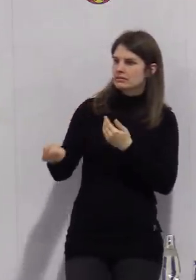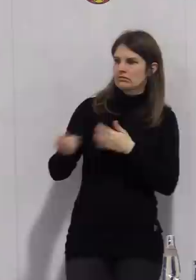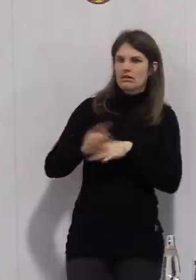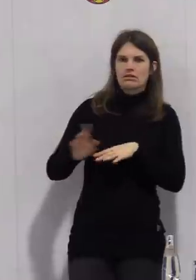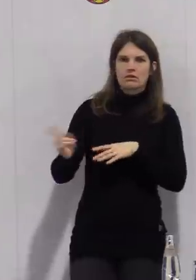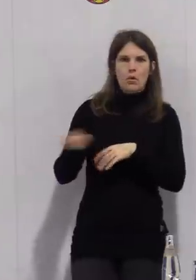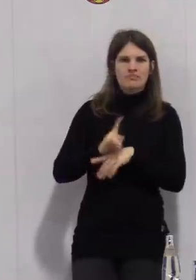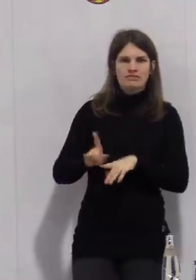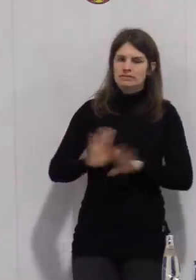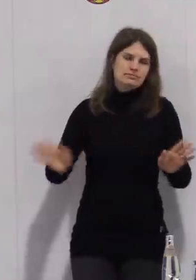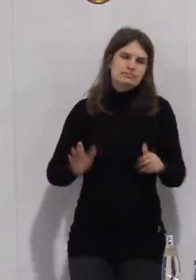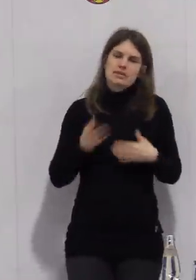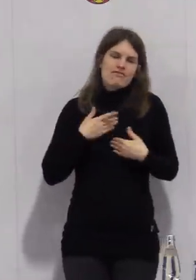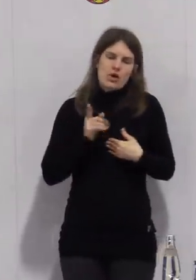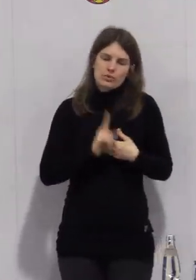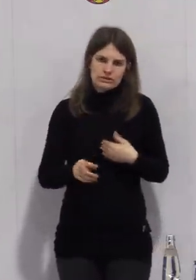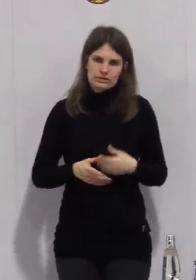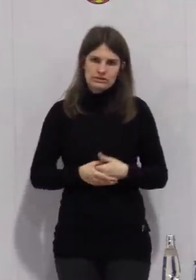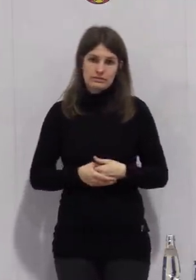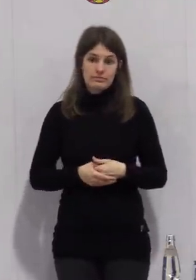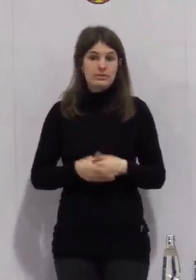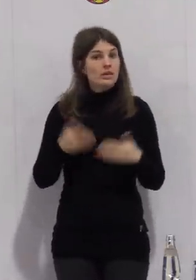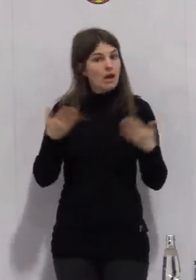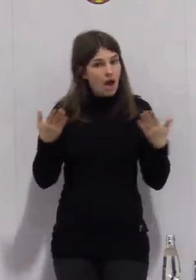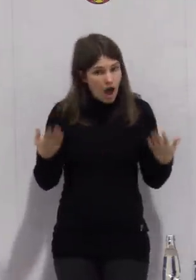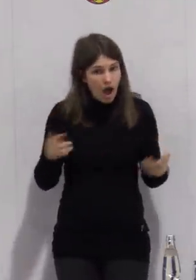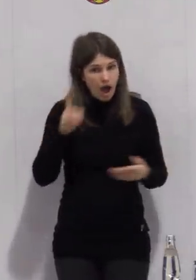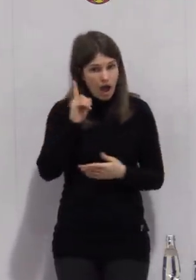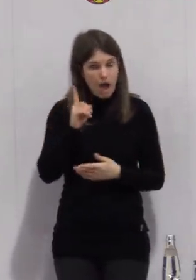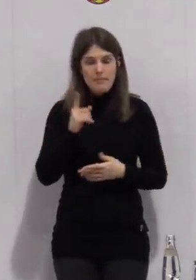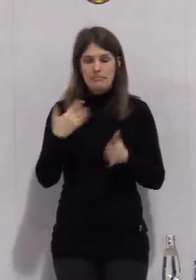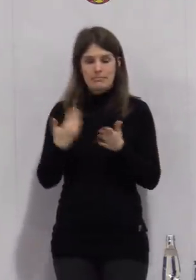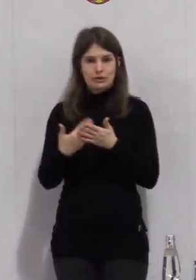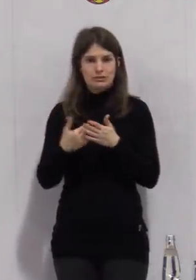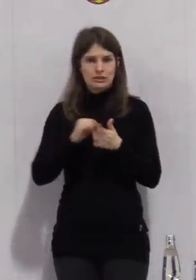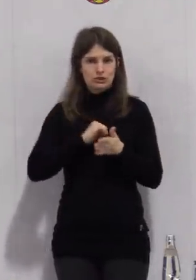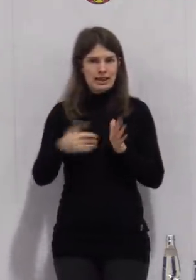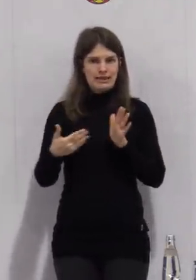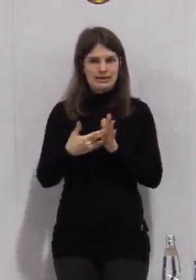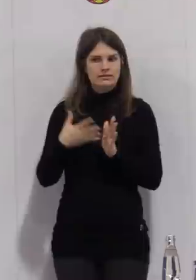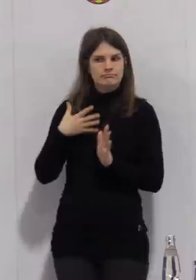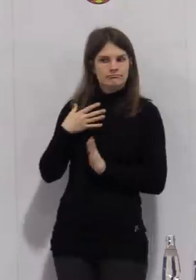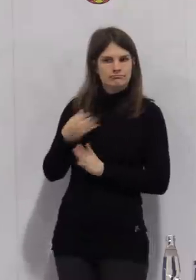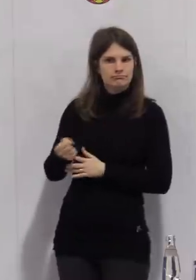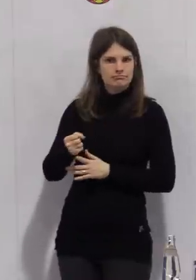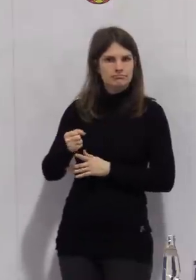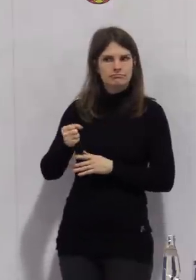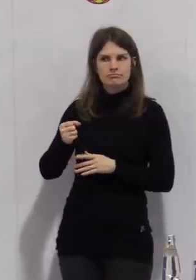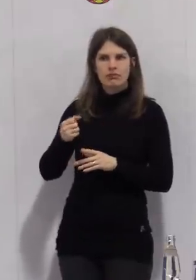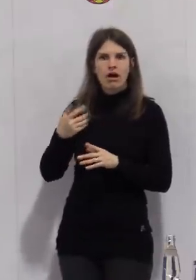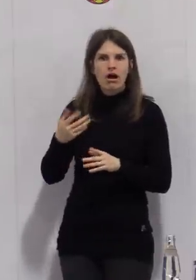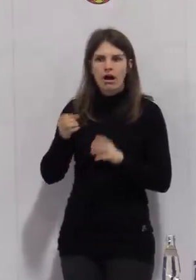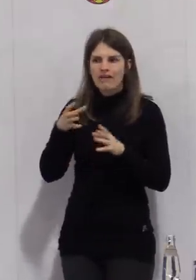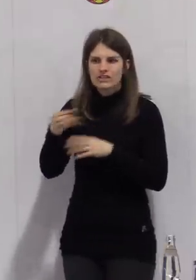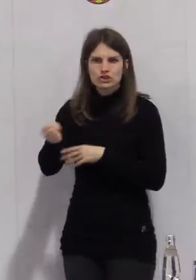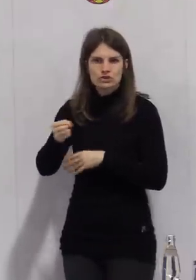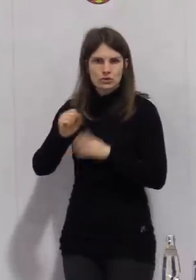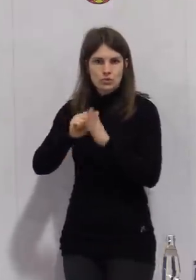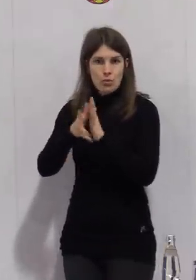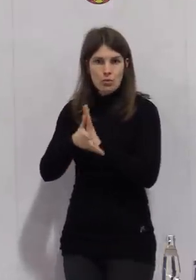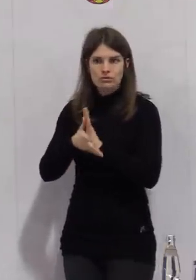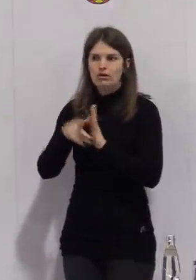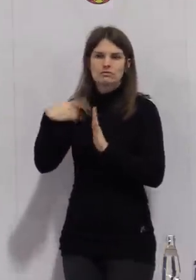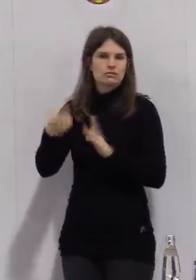Wenn eine Infektion nachgewiesen wird mit diesen Schnelltests, tritt zunächst mal die normale